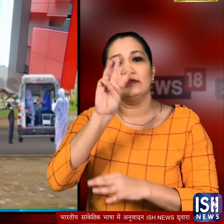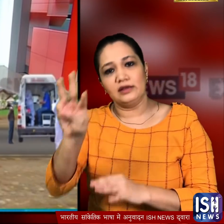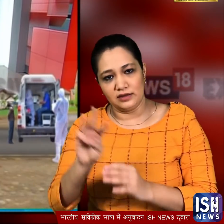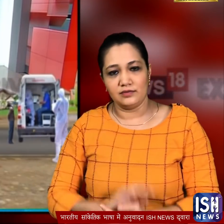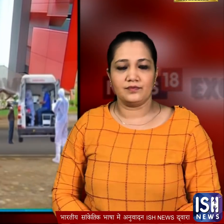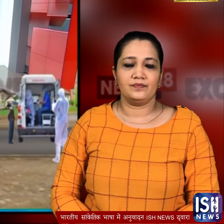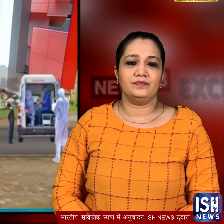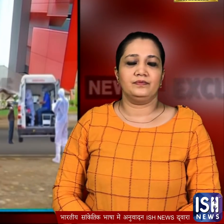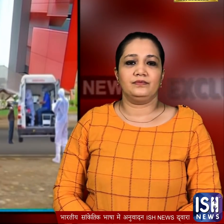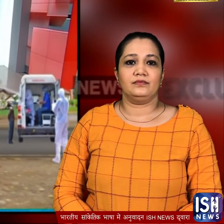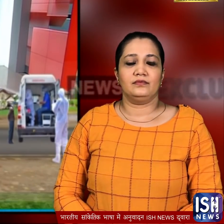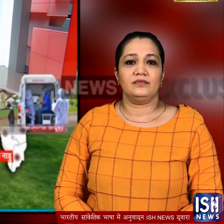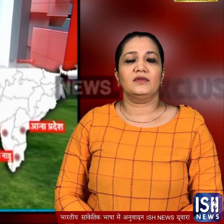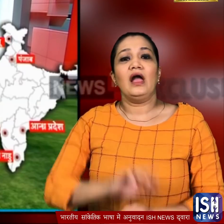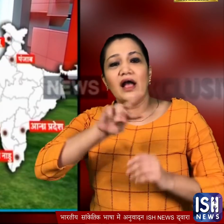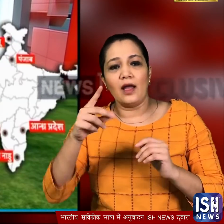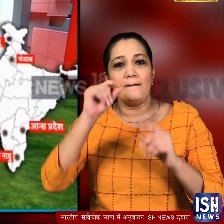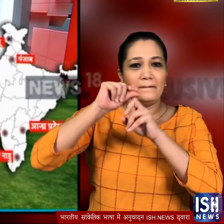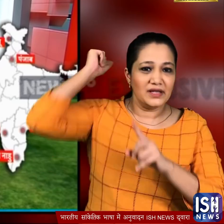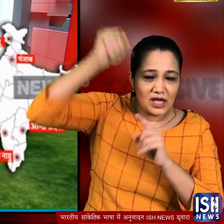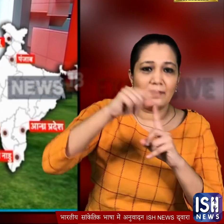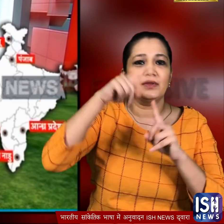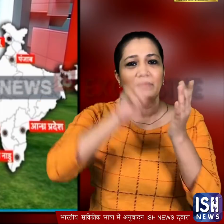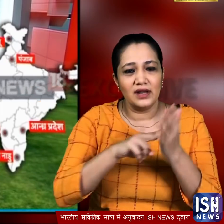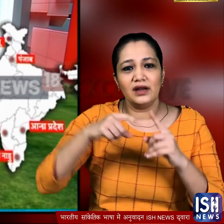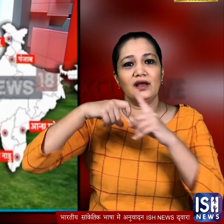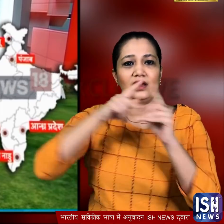वेरियंट का